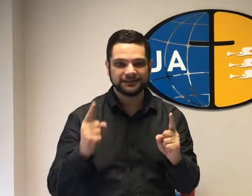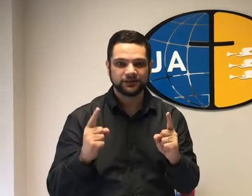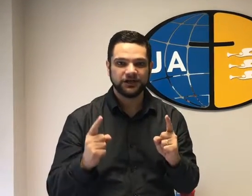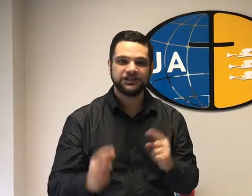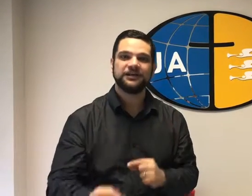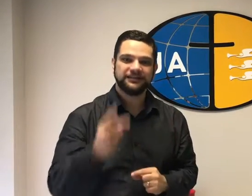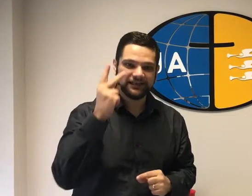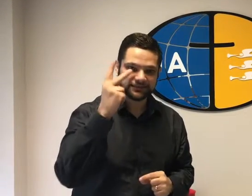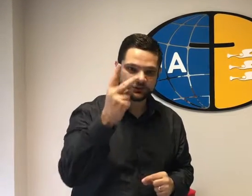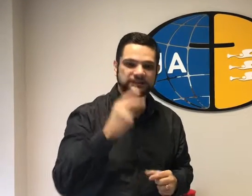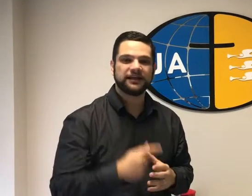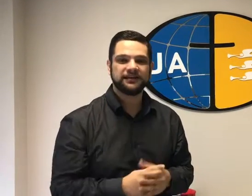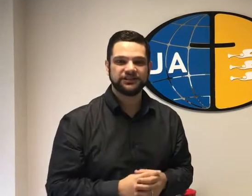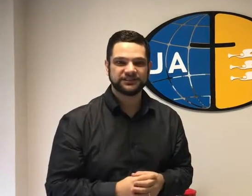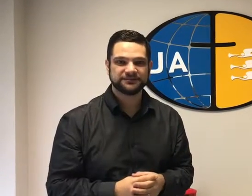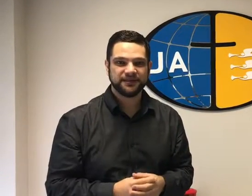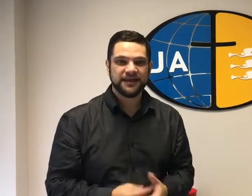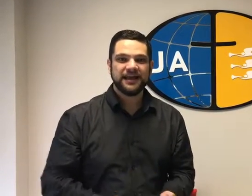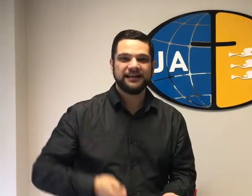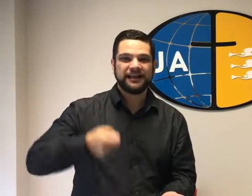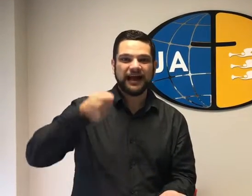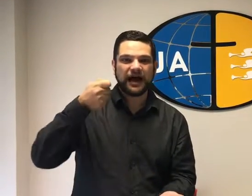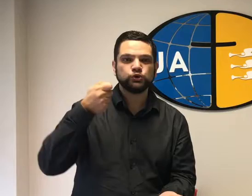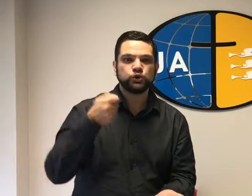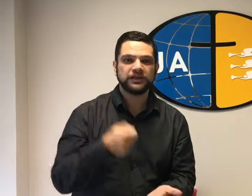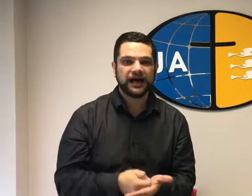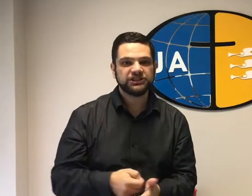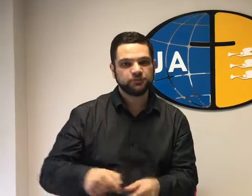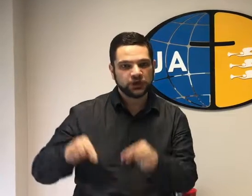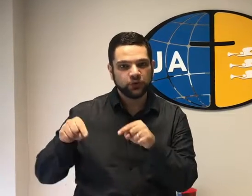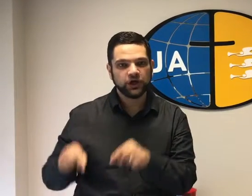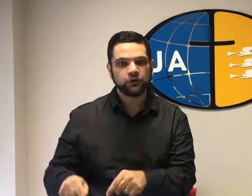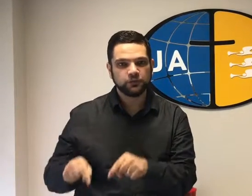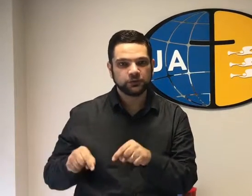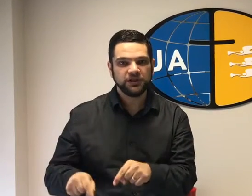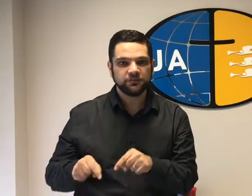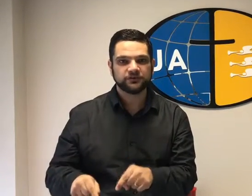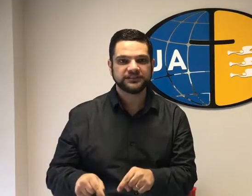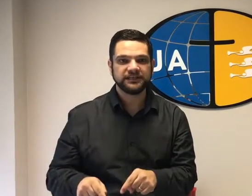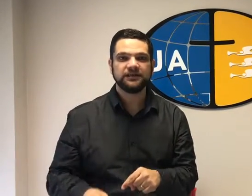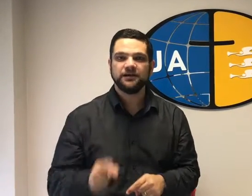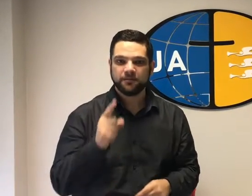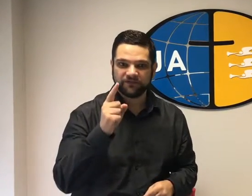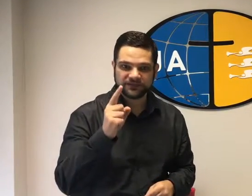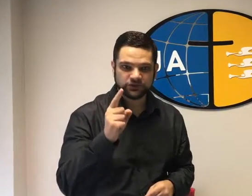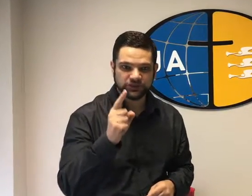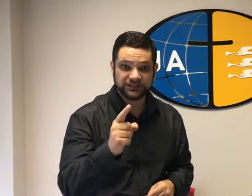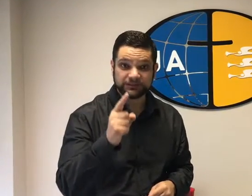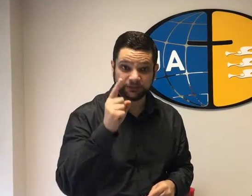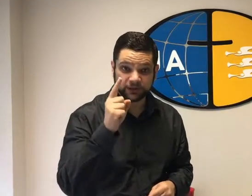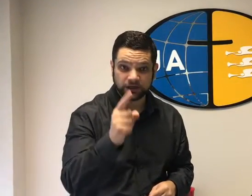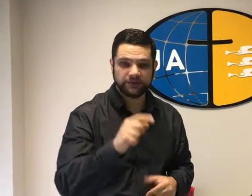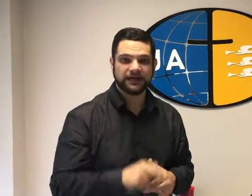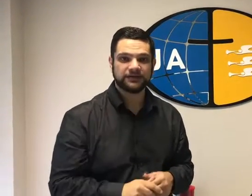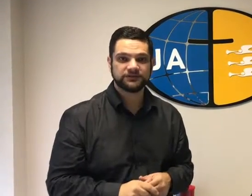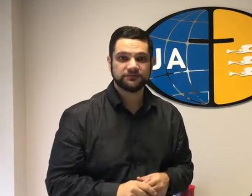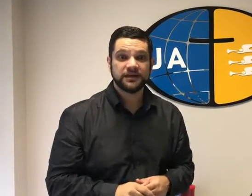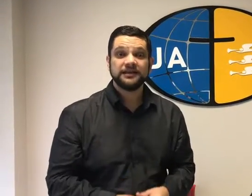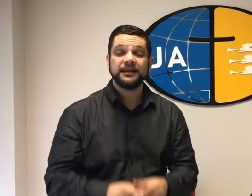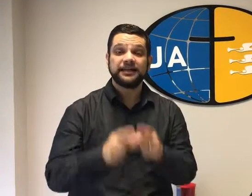sacerdote, tem essas duas características. Ele tem autoridade, porque morreu por mim e por você, para fazer justiça, para perdoar pecados. E ele